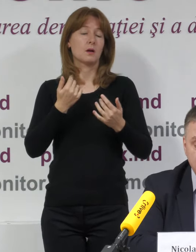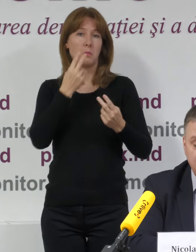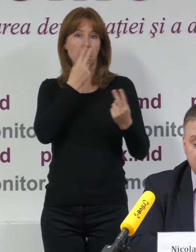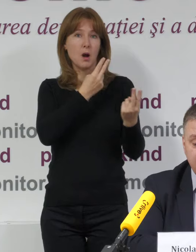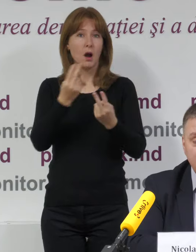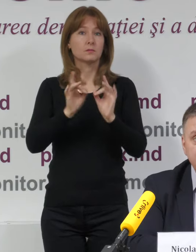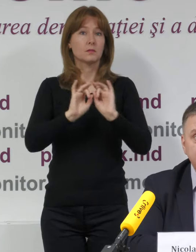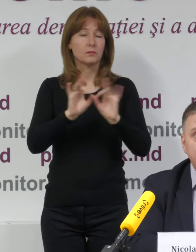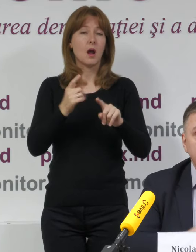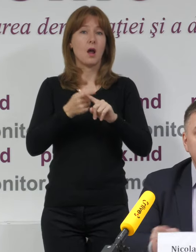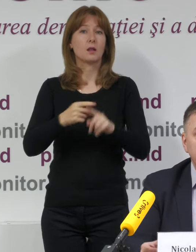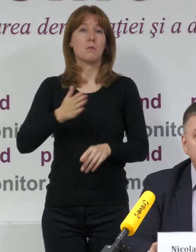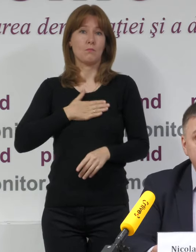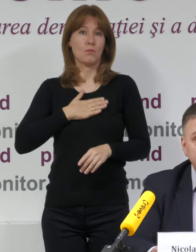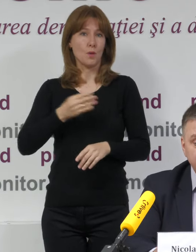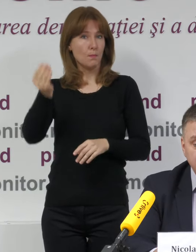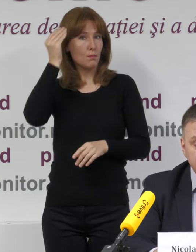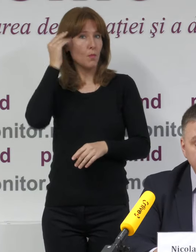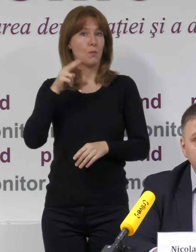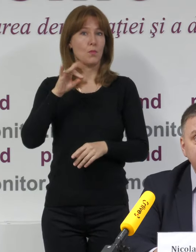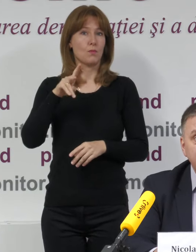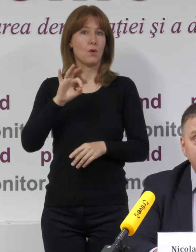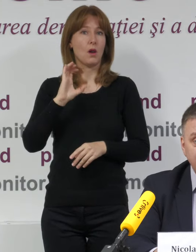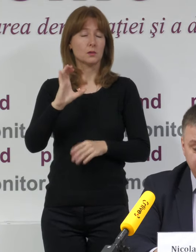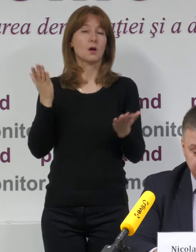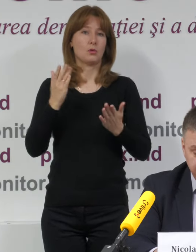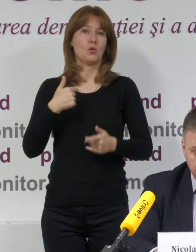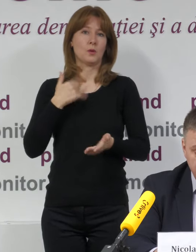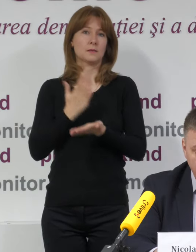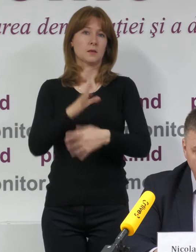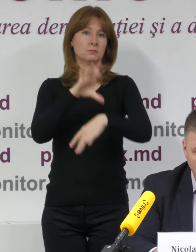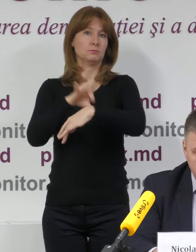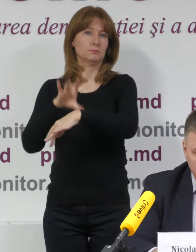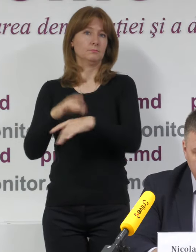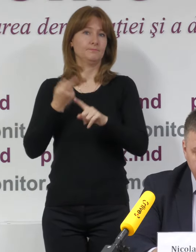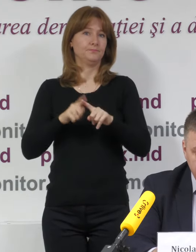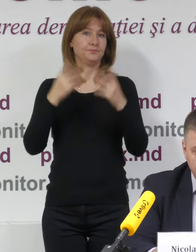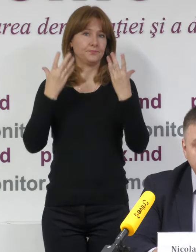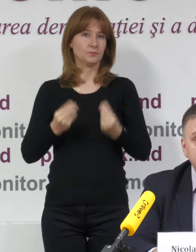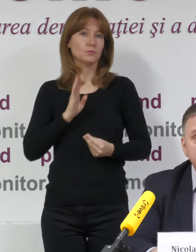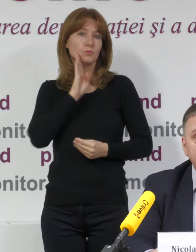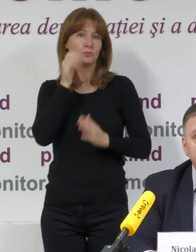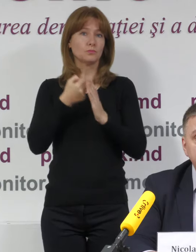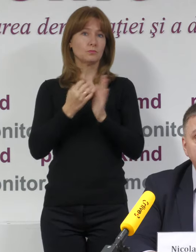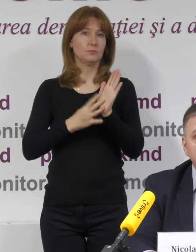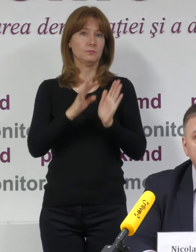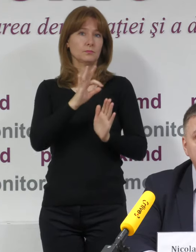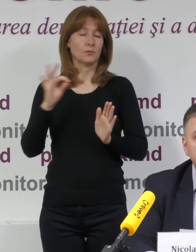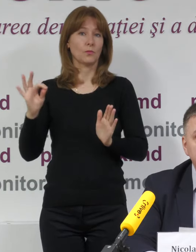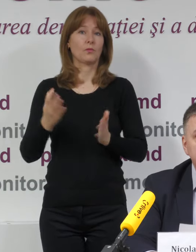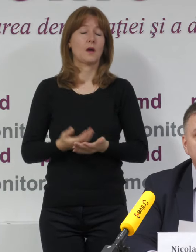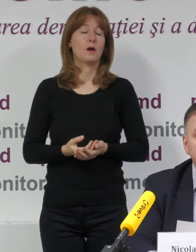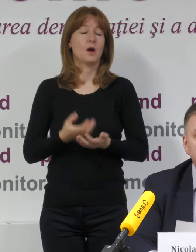opinia Asociației Promolex, bazată pe constatările pe care le avem. Totodată vreau să amintesc câteva aspecte